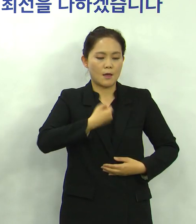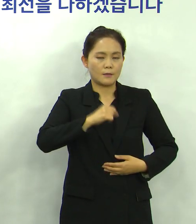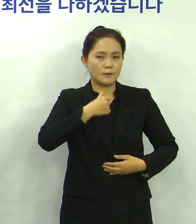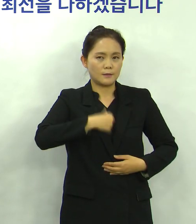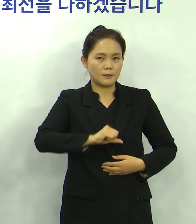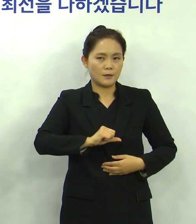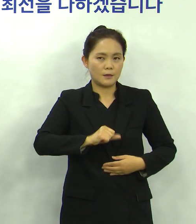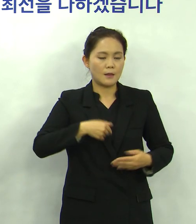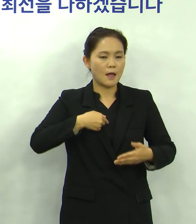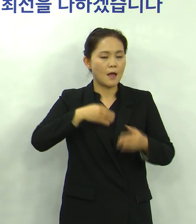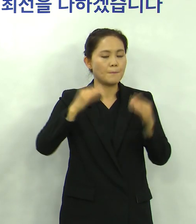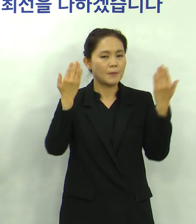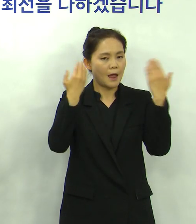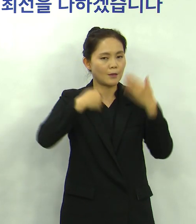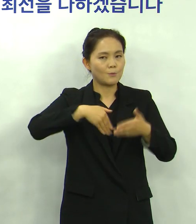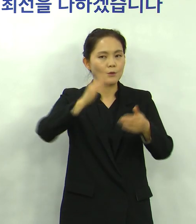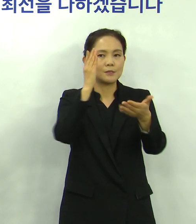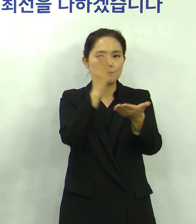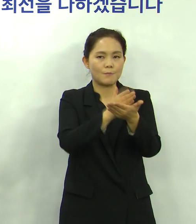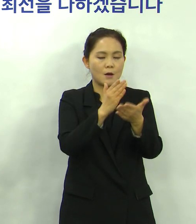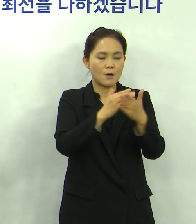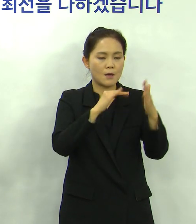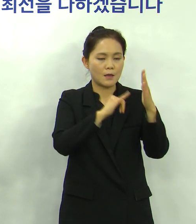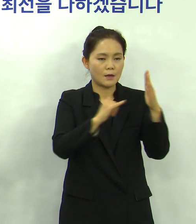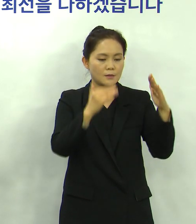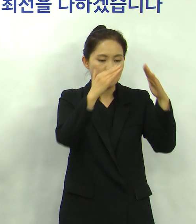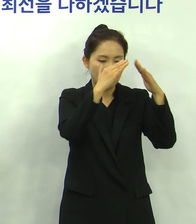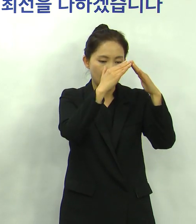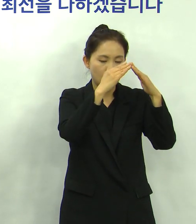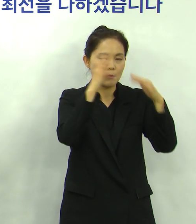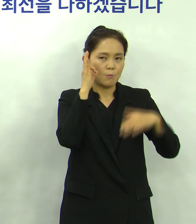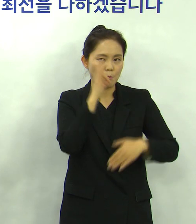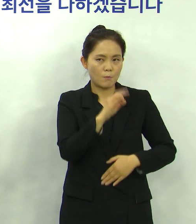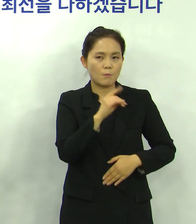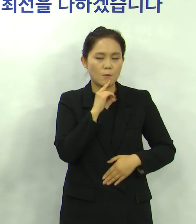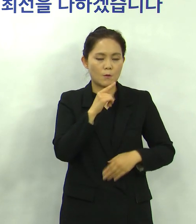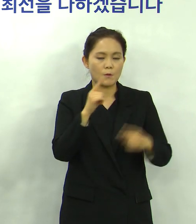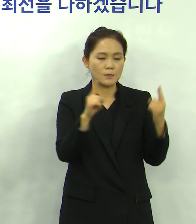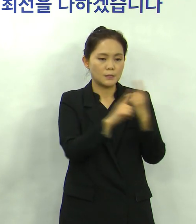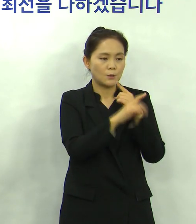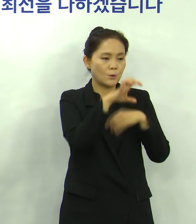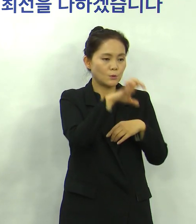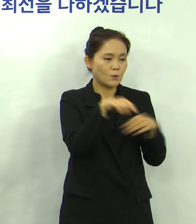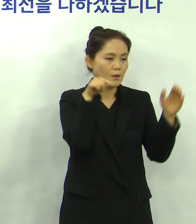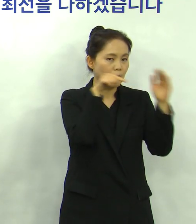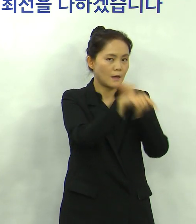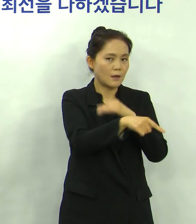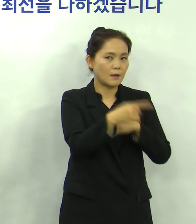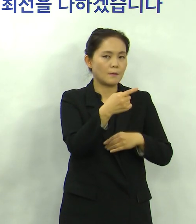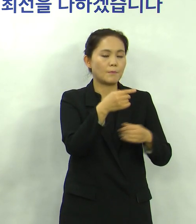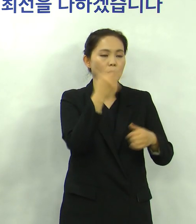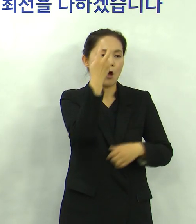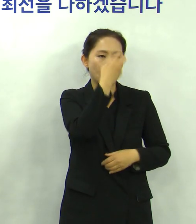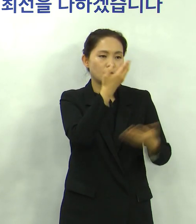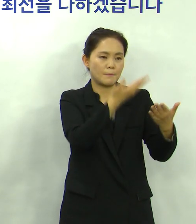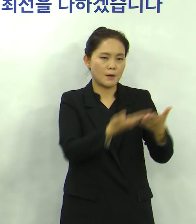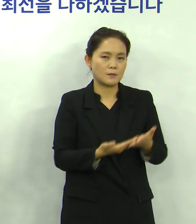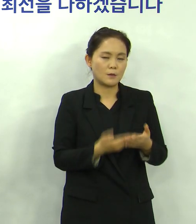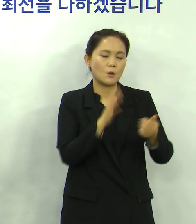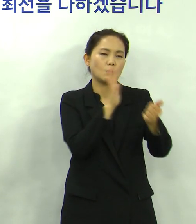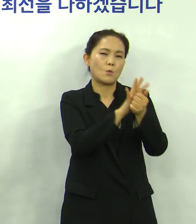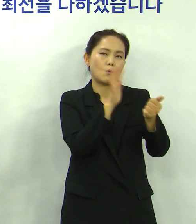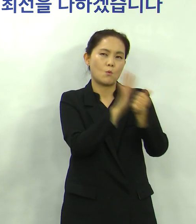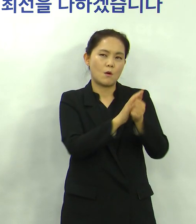등교시키지 말고 가정 내에서 상태를 관찰하거나 선별진료소에서 진단검사를 받을 수 있게